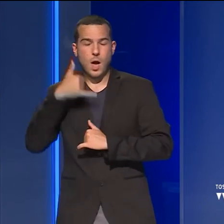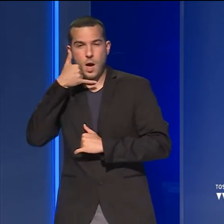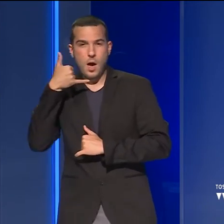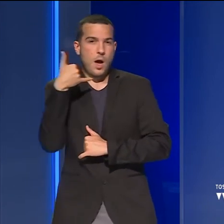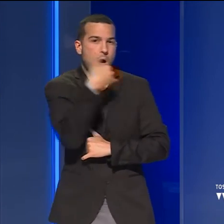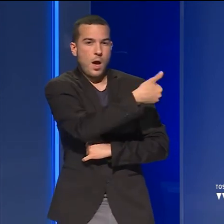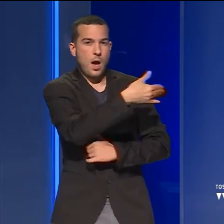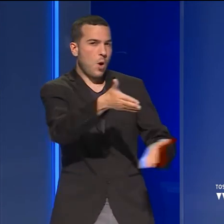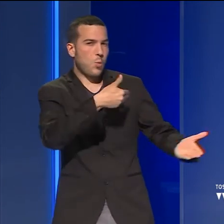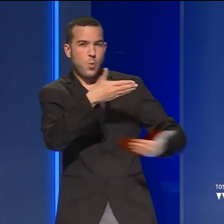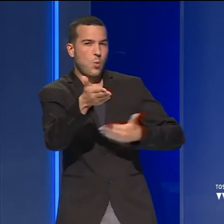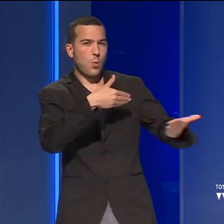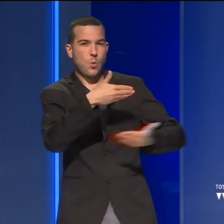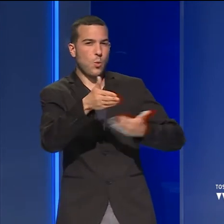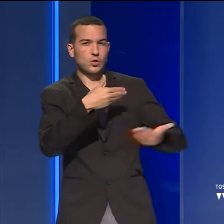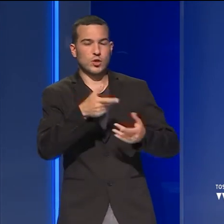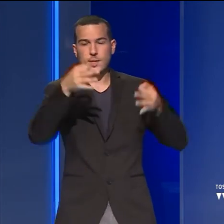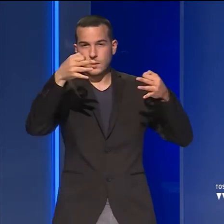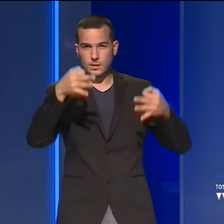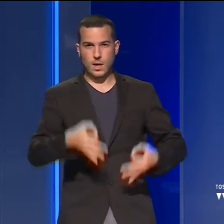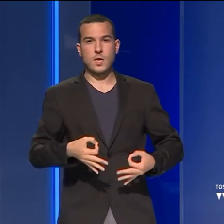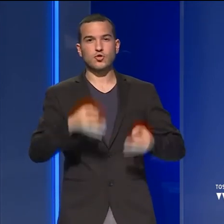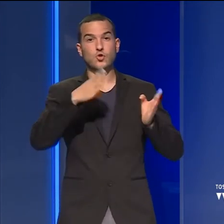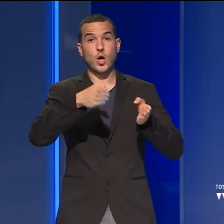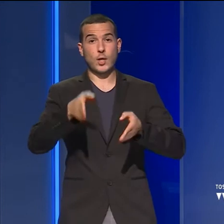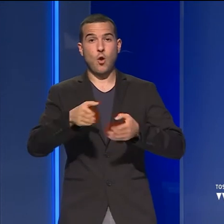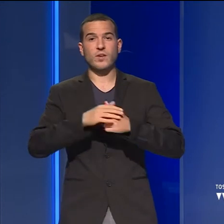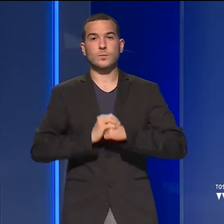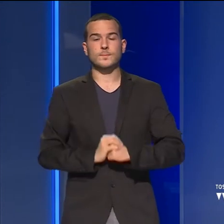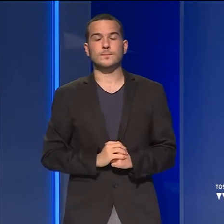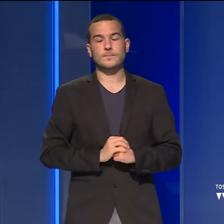'urgenza al telefono, i medici hanno deciso per il ricovero.